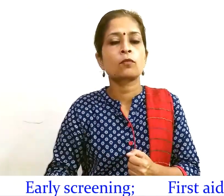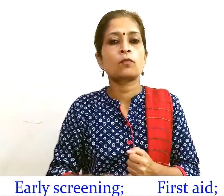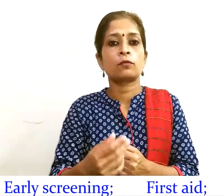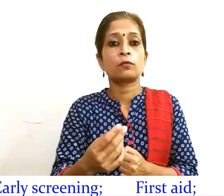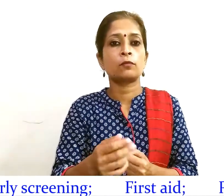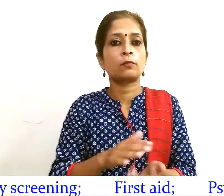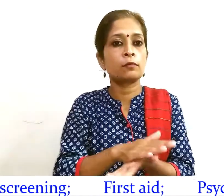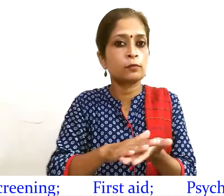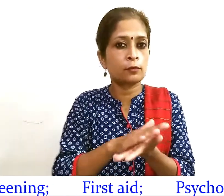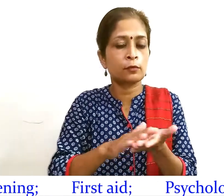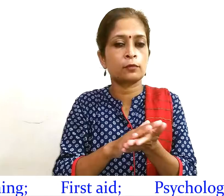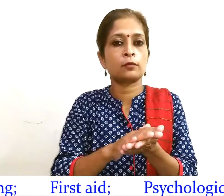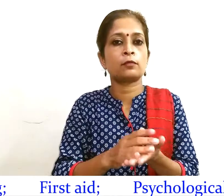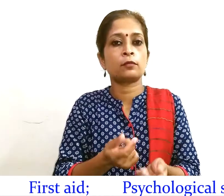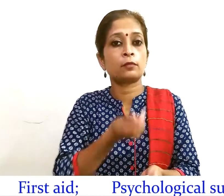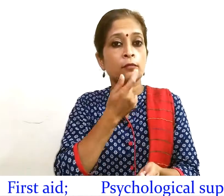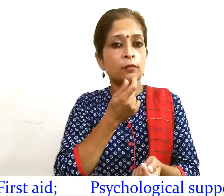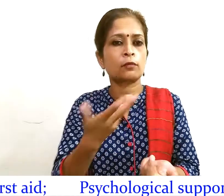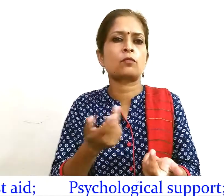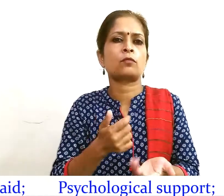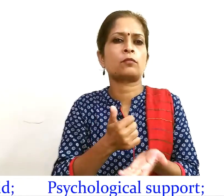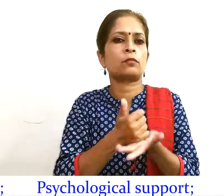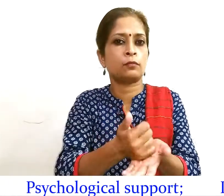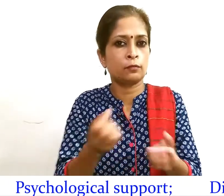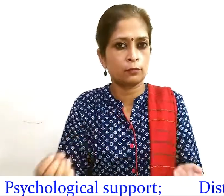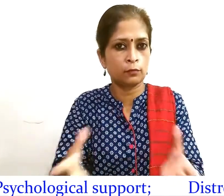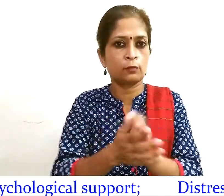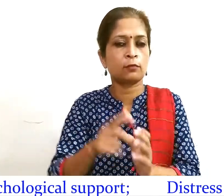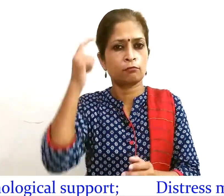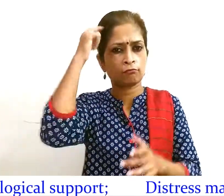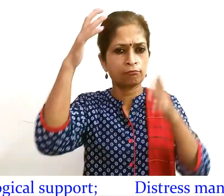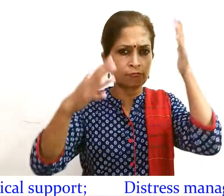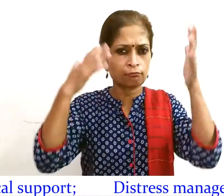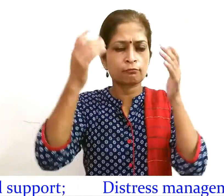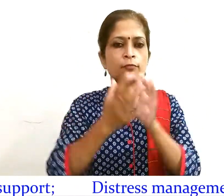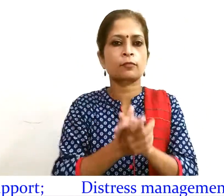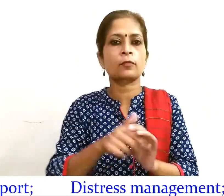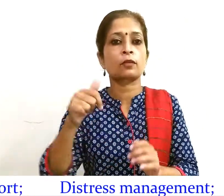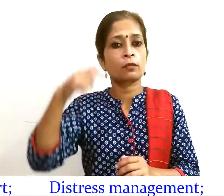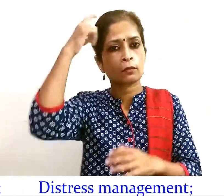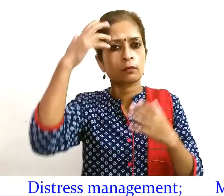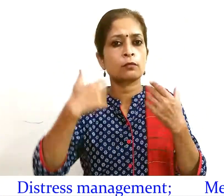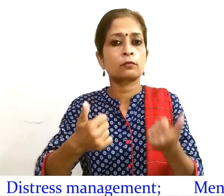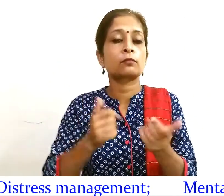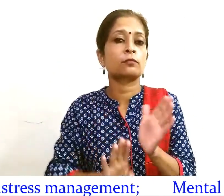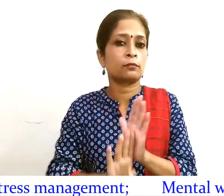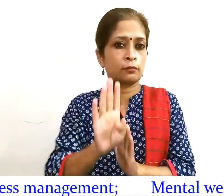उप्चार मनुवग्यानिक सहयोग तनाव प्रबंधन मानसिक स्वास्थे का उत्थान